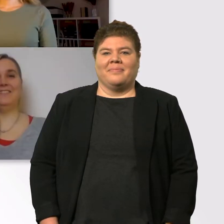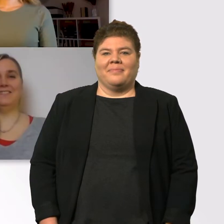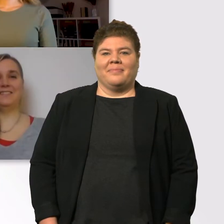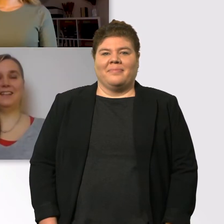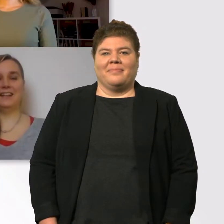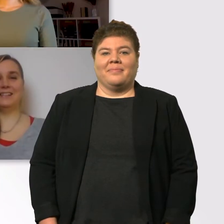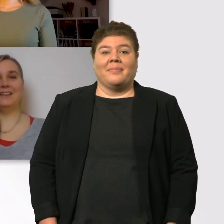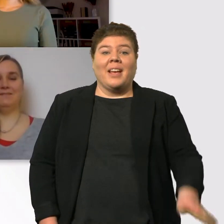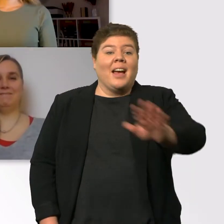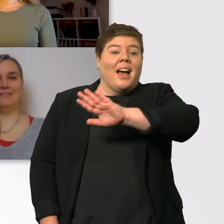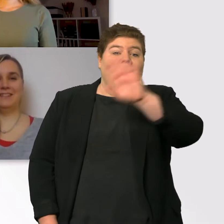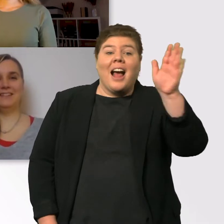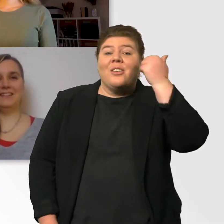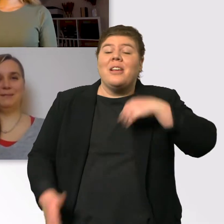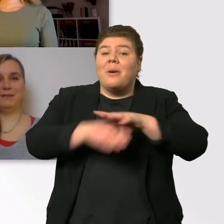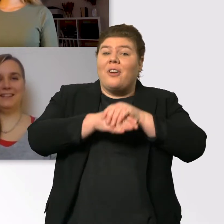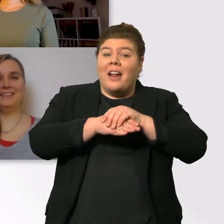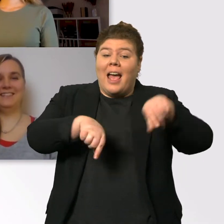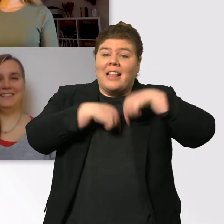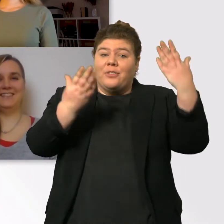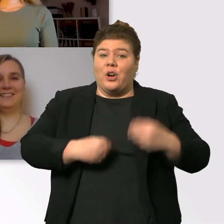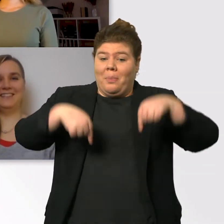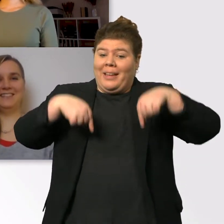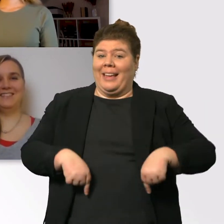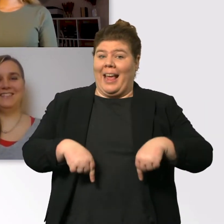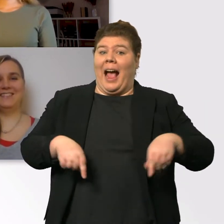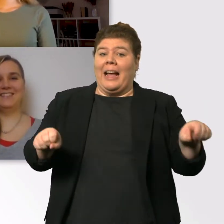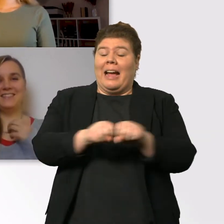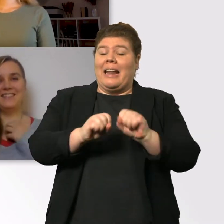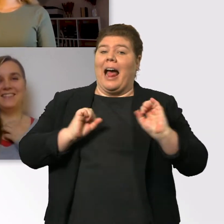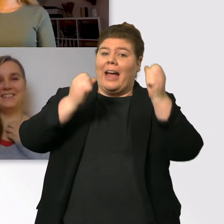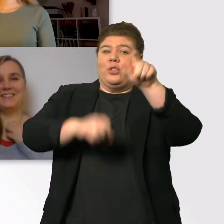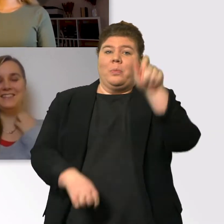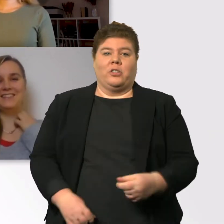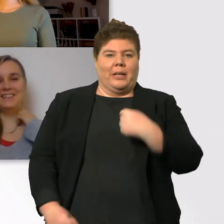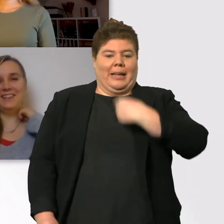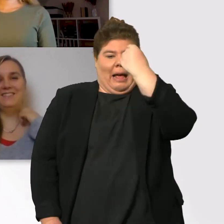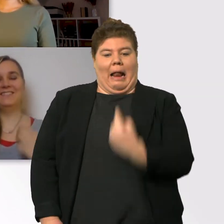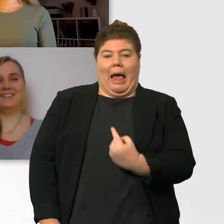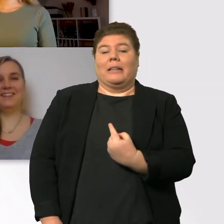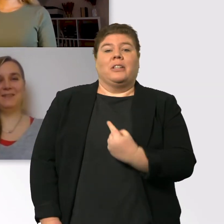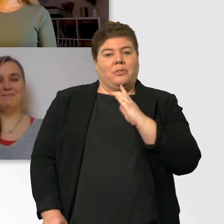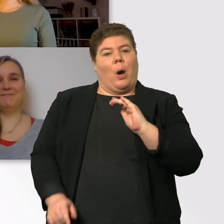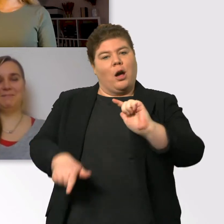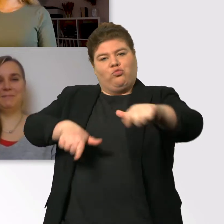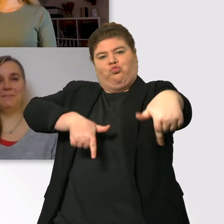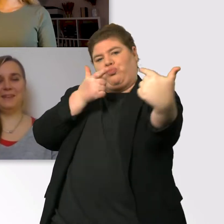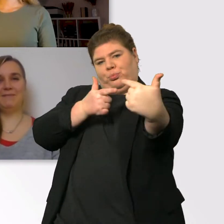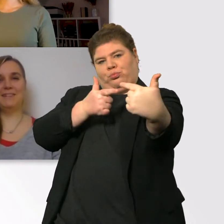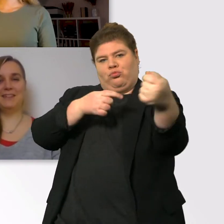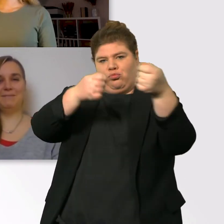Hey Freunde, herzlich willkommen hier auf dem Kanal der Aktienmensch. Ich bin heute nicht alleine, wir sind nämlich per Videokonferenz verbunden miteinander. Die Kübra, die